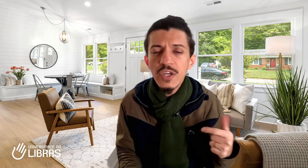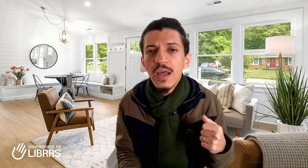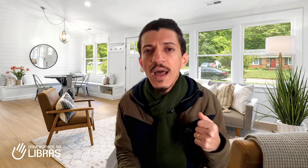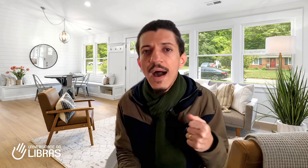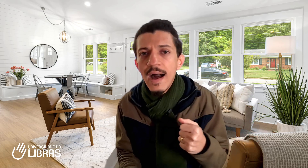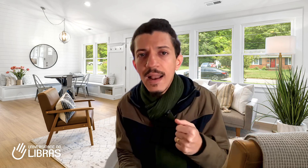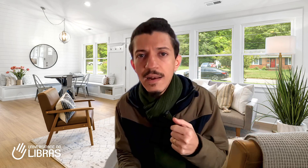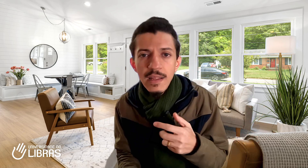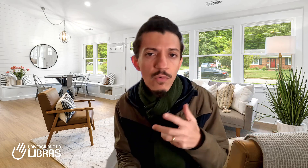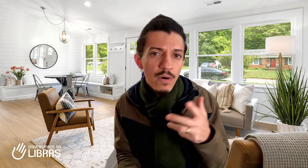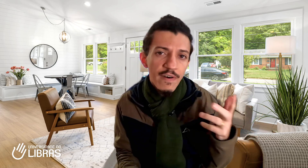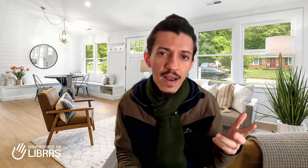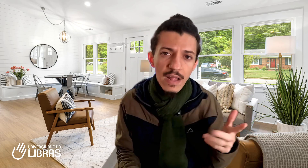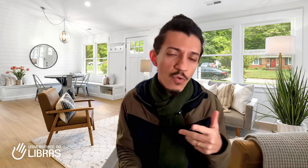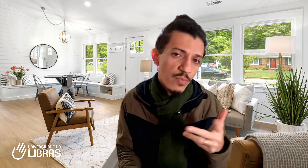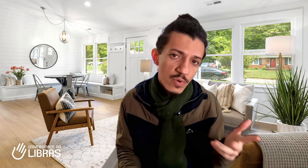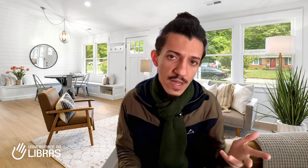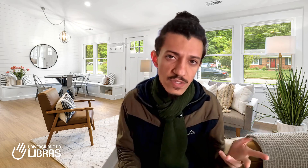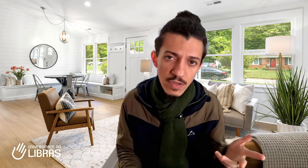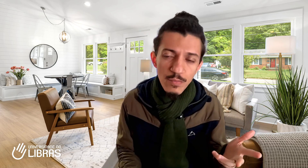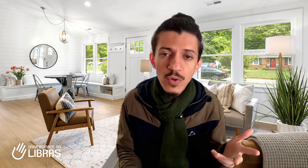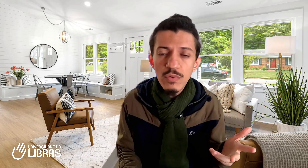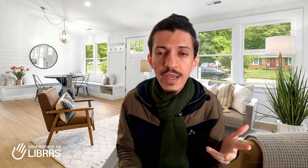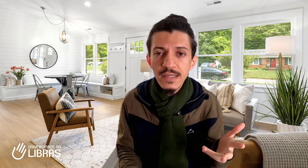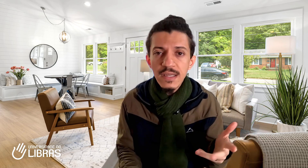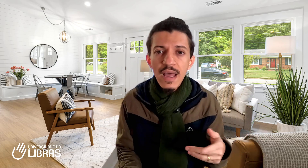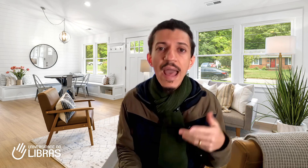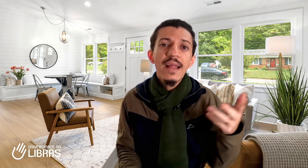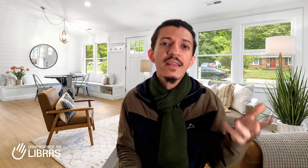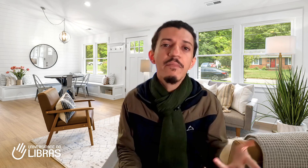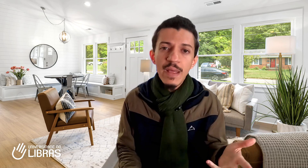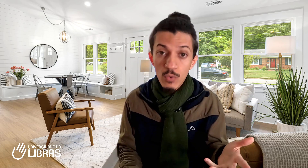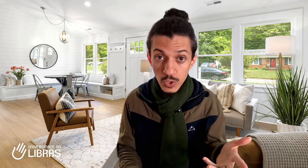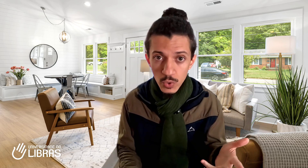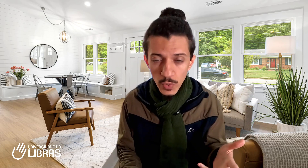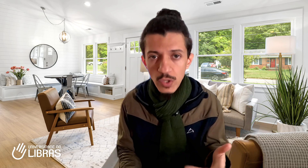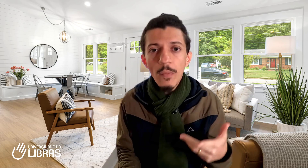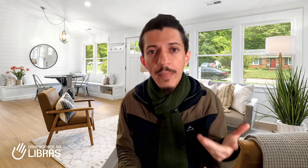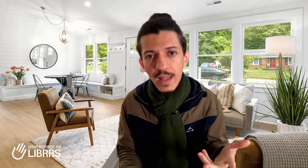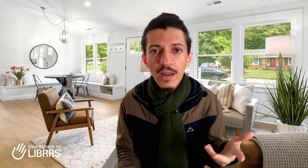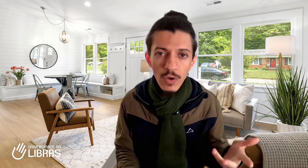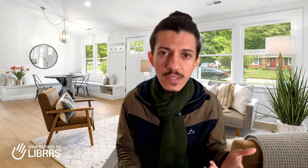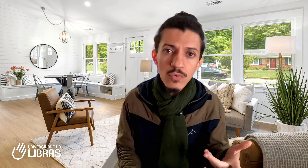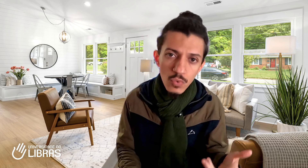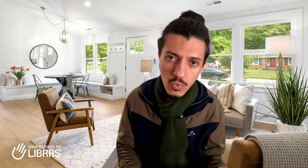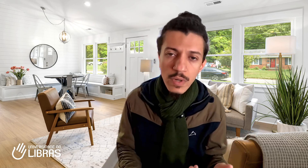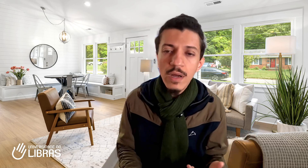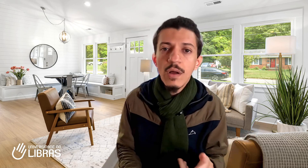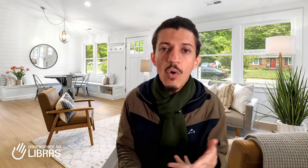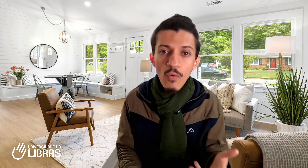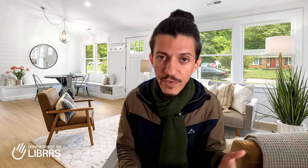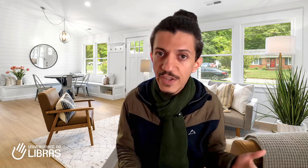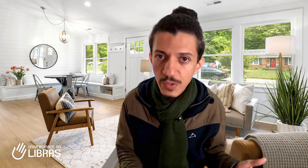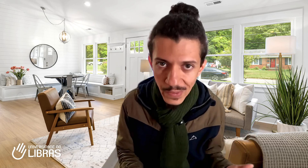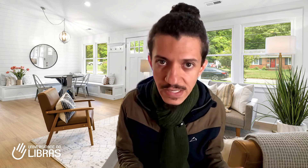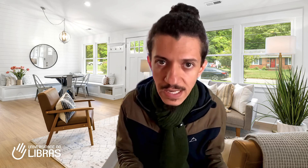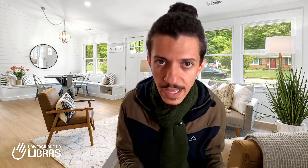a língua falada, no caso aqui o português, é também constituído pela nossa cultura ouvinte brasileira,